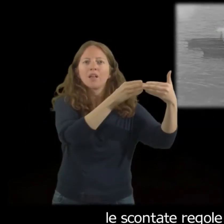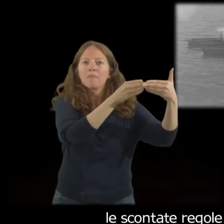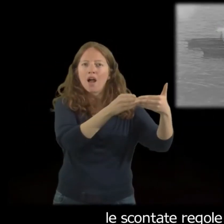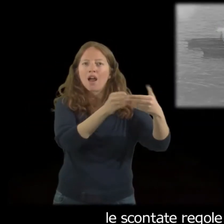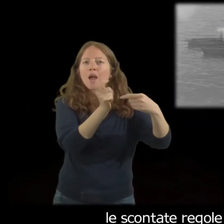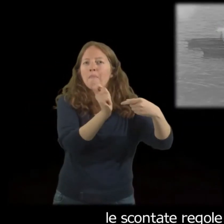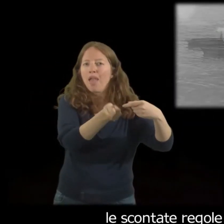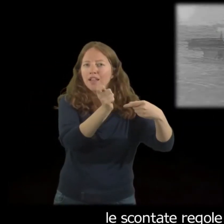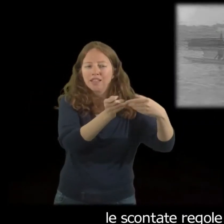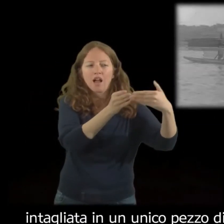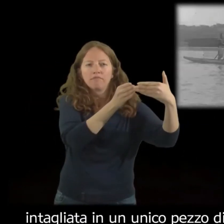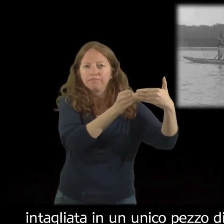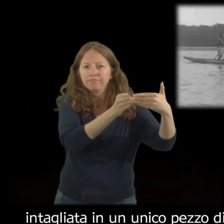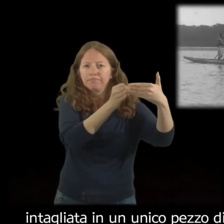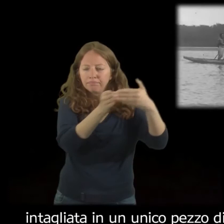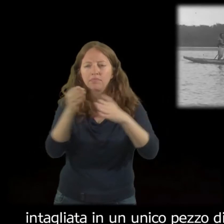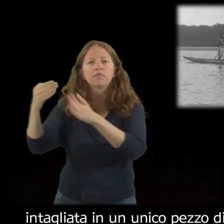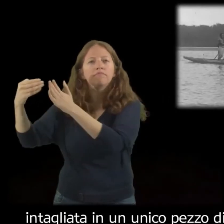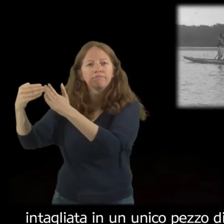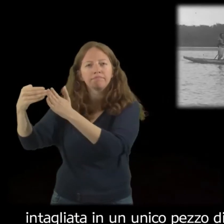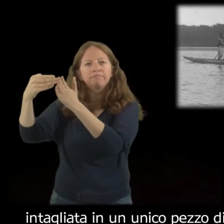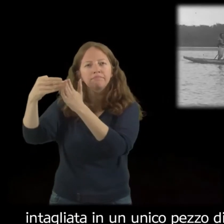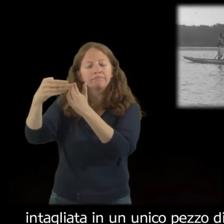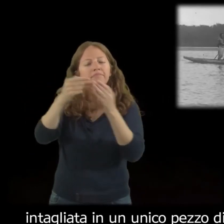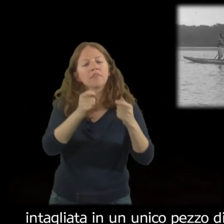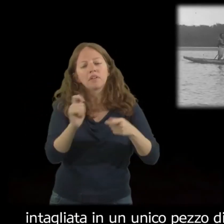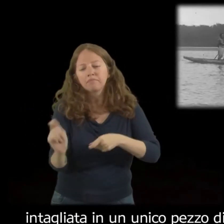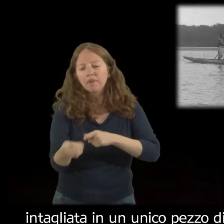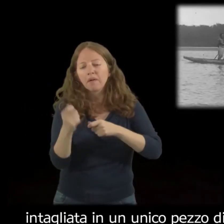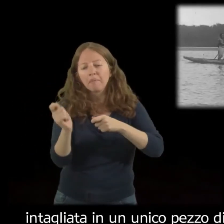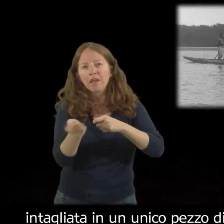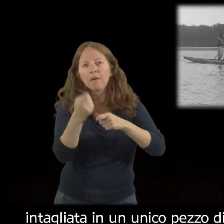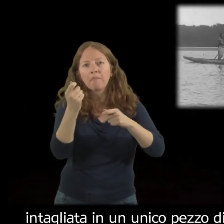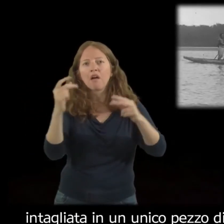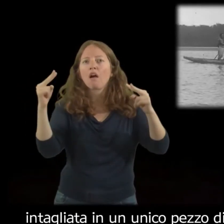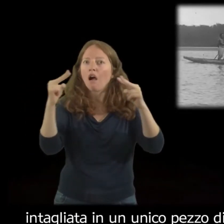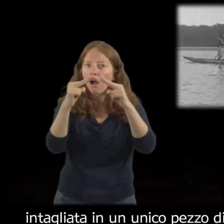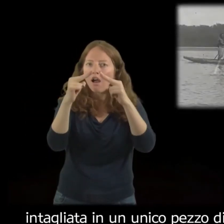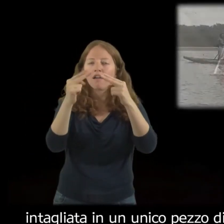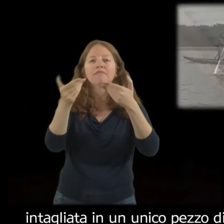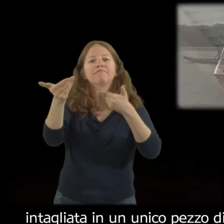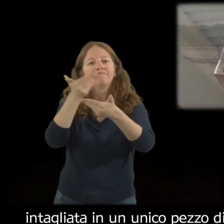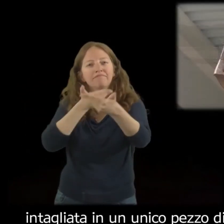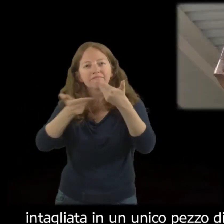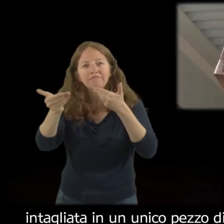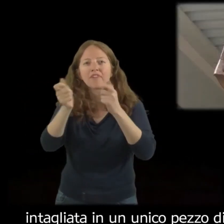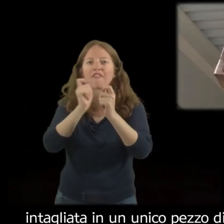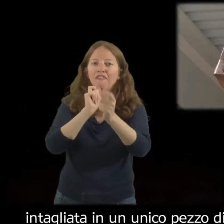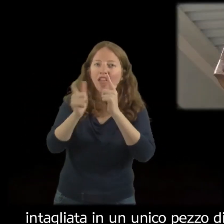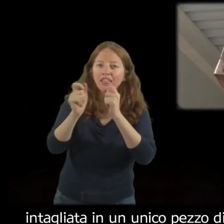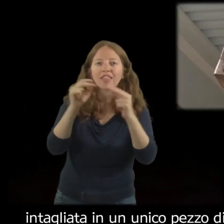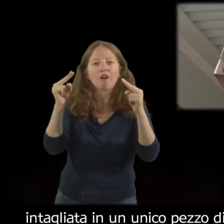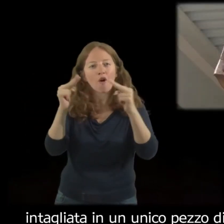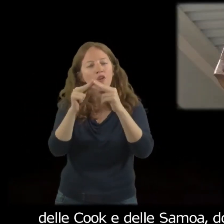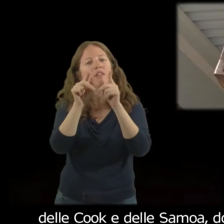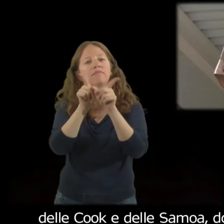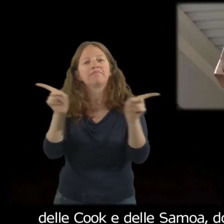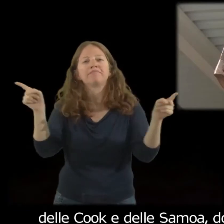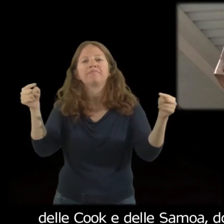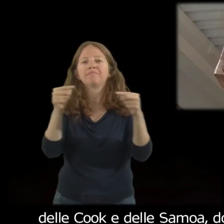visione al di là della sola chiglia intagliata in un unico pezzo di legno e nel bilanciere. Ci portano tra gli arcipelaghi polinesiani